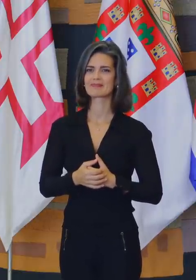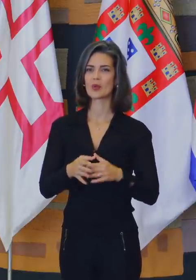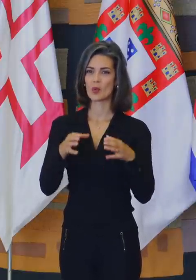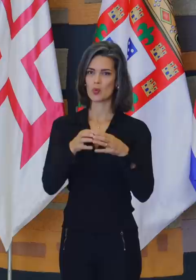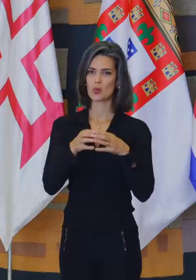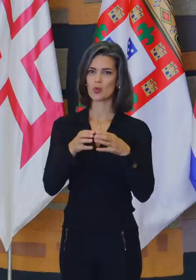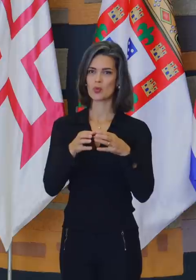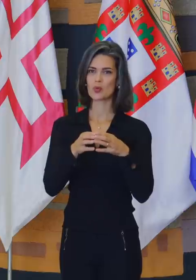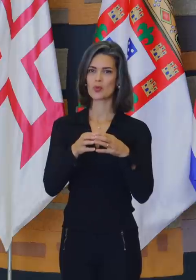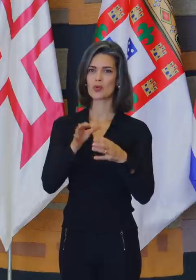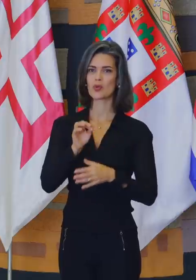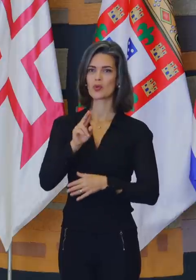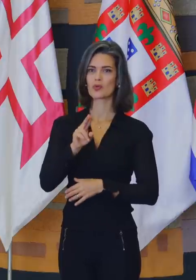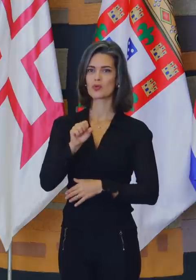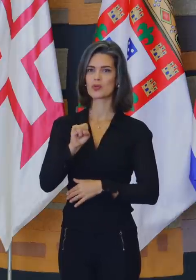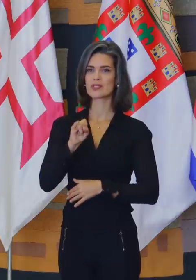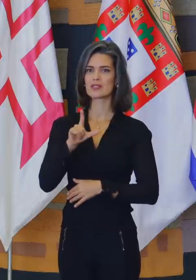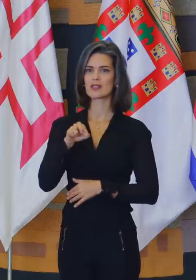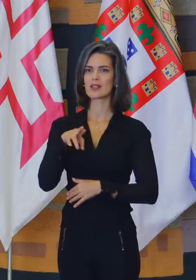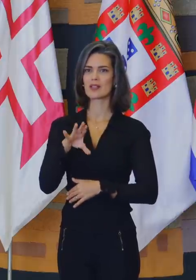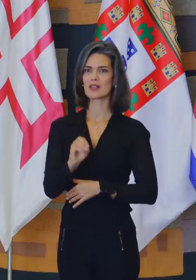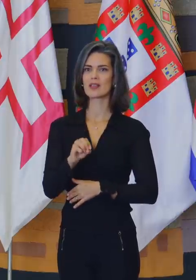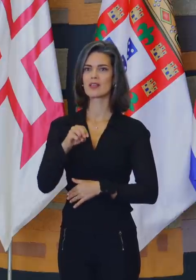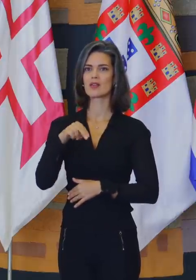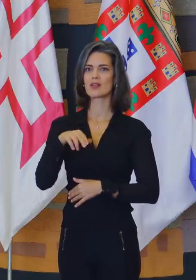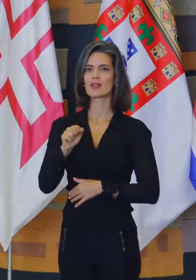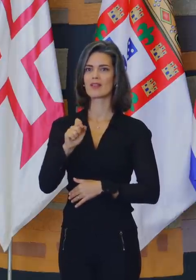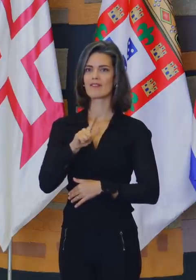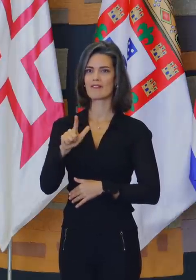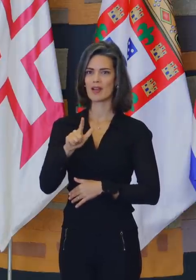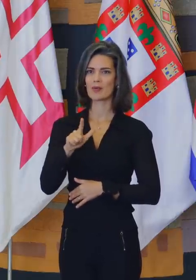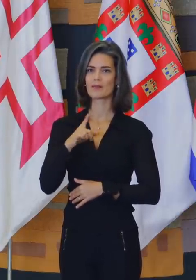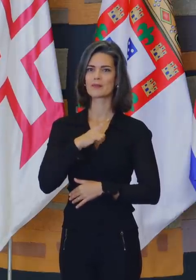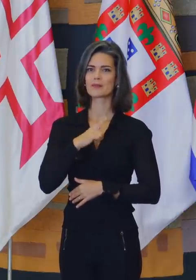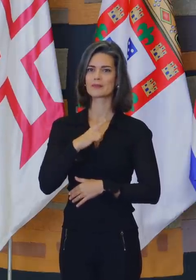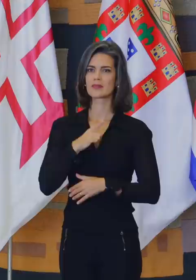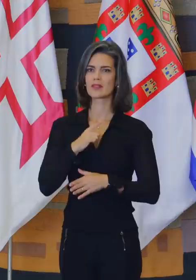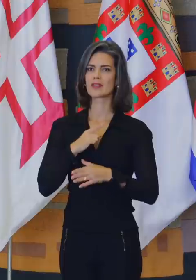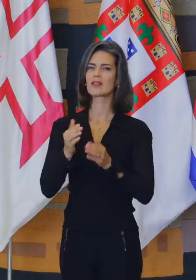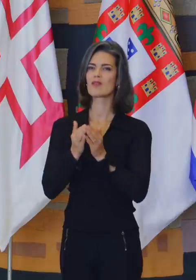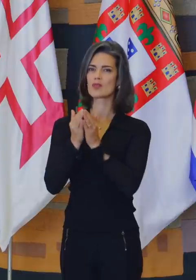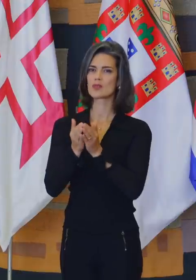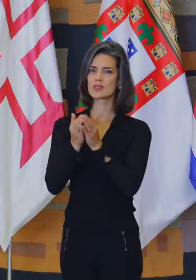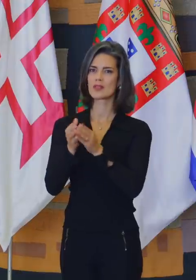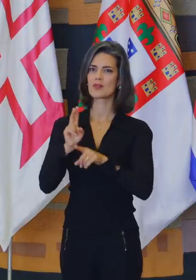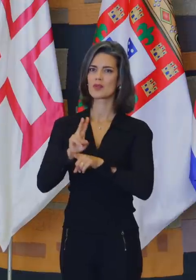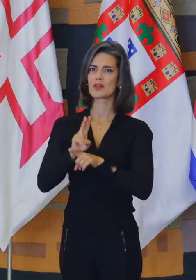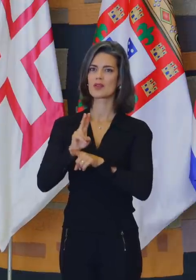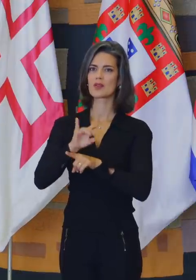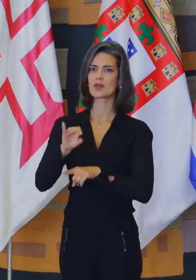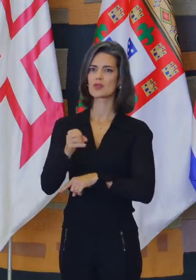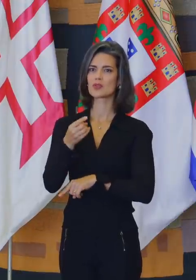Navais, a Brigada Real de Marinha, que fez a escolta de Dom João VI até o Brasil.